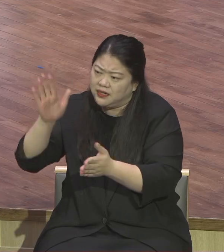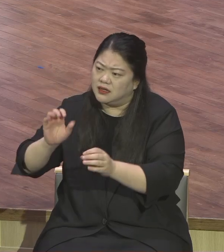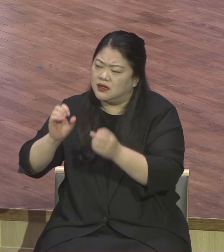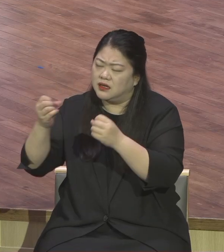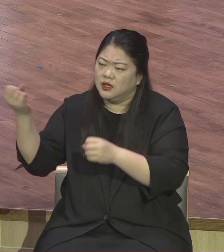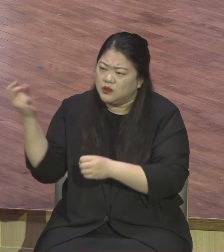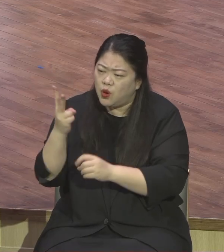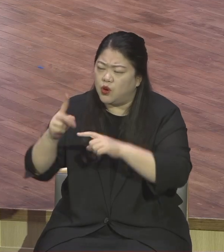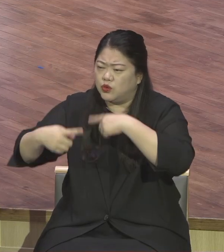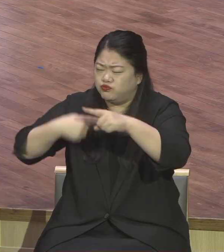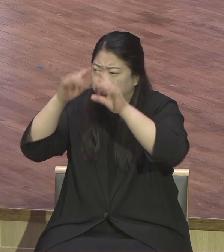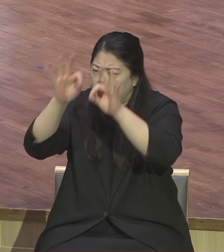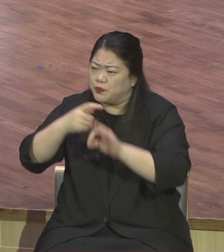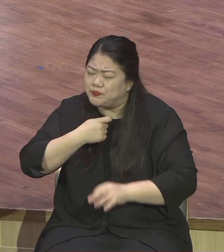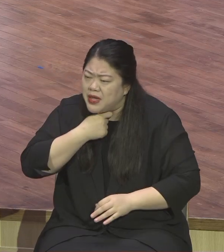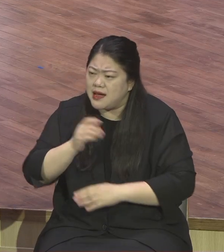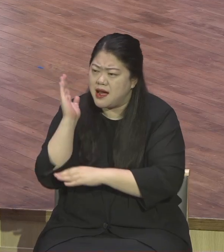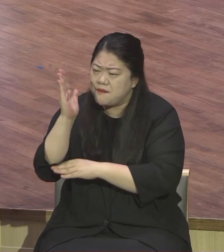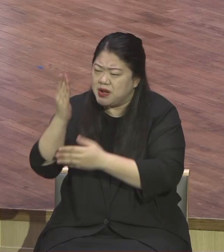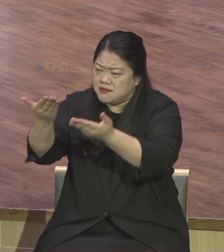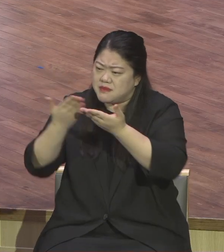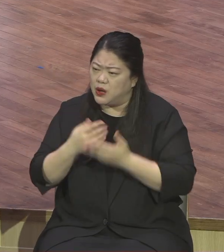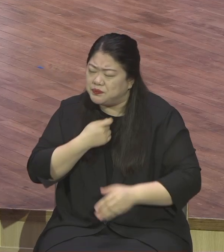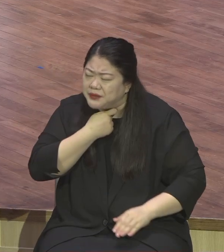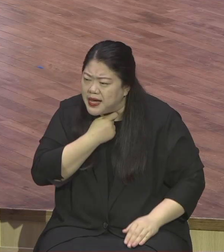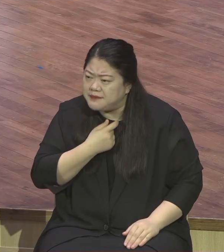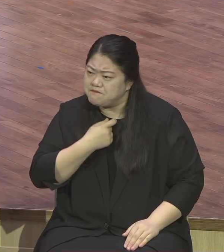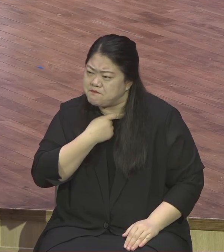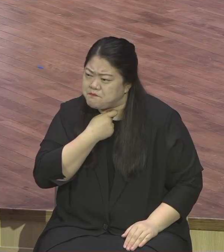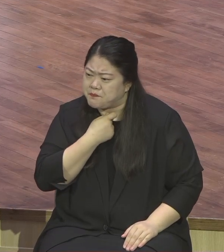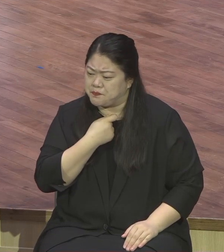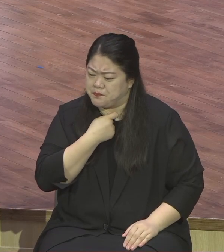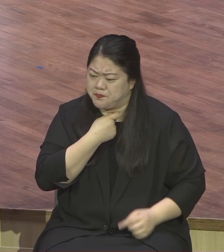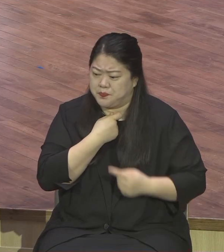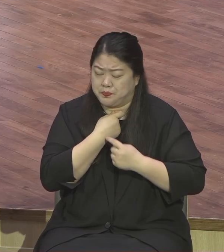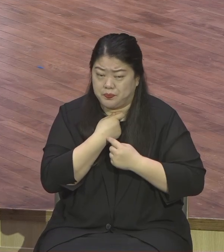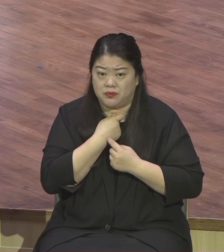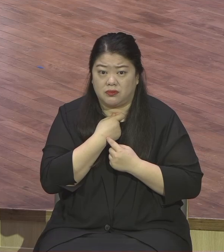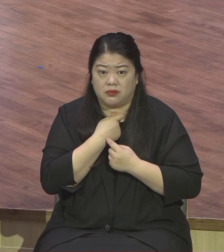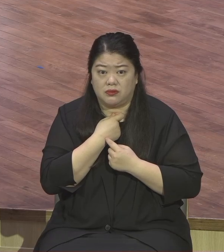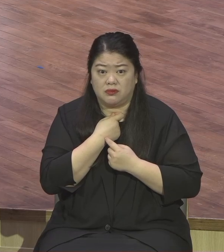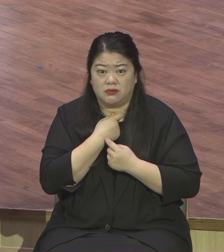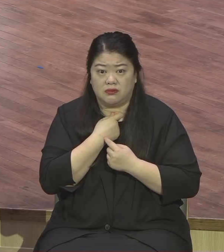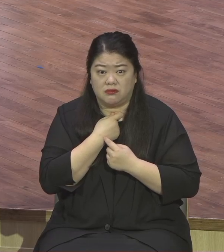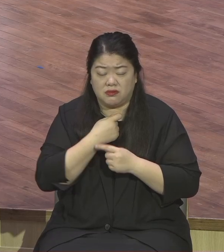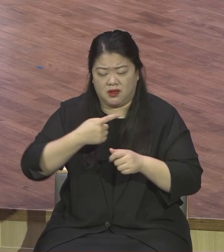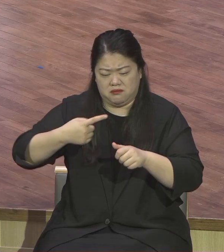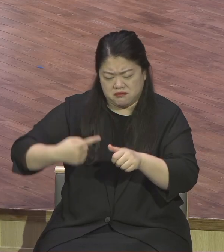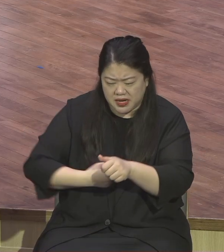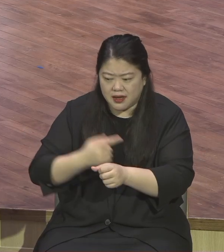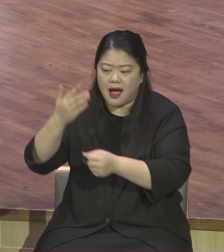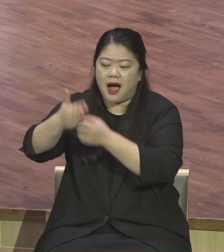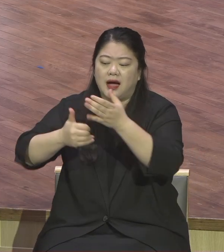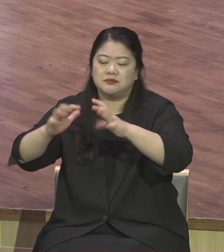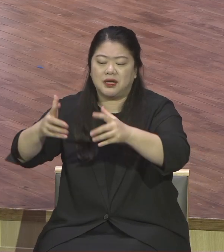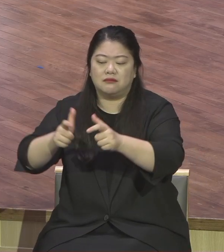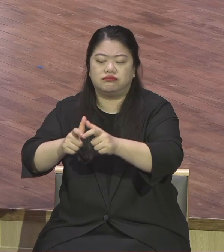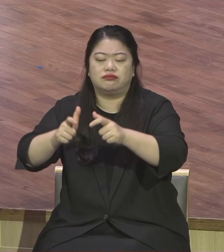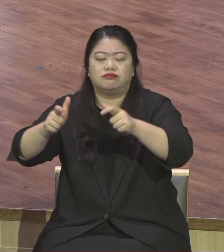권능을 힘입어서 영적 싸움에 승리하면서 하나님의 나라를 확장해 나가는 절대 저자들 다 되시기를 제물어